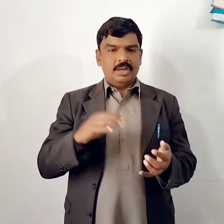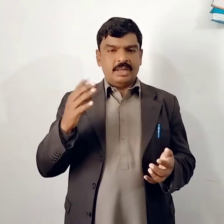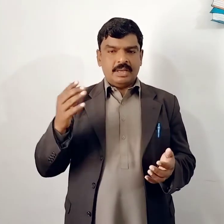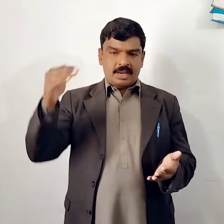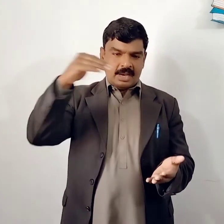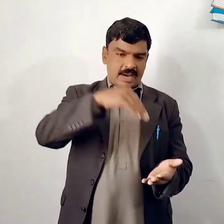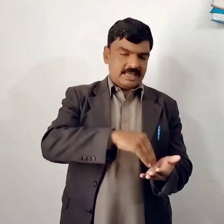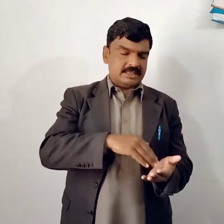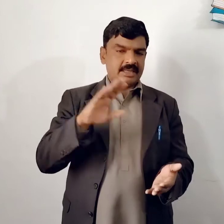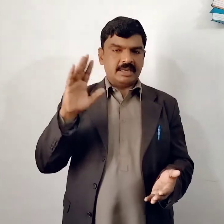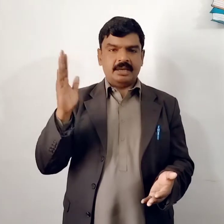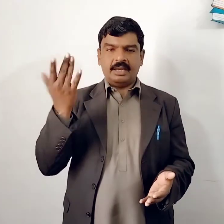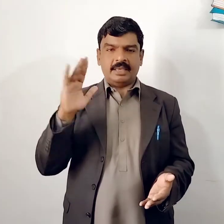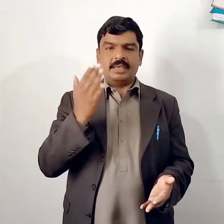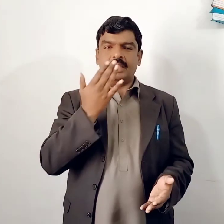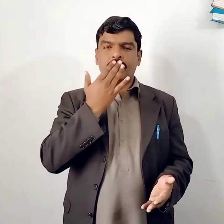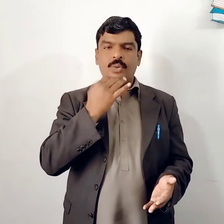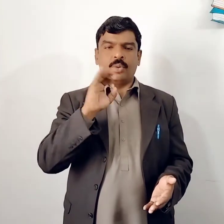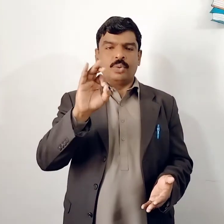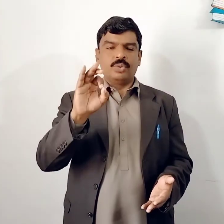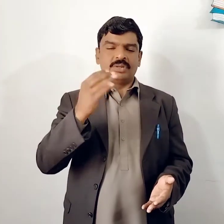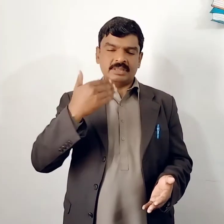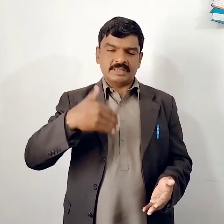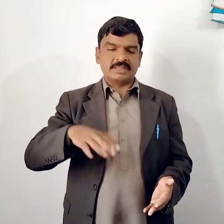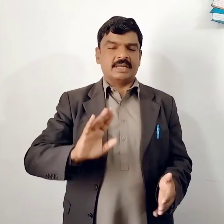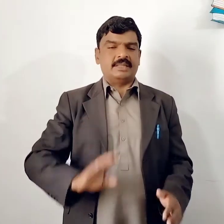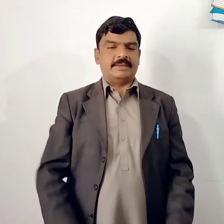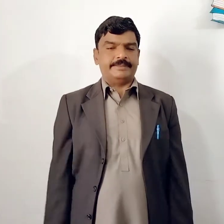حاضر نہیں ہو سکتا